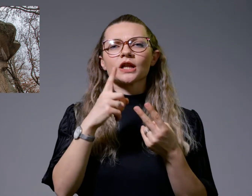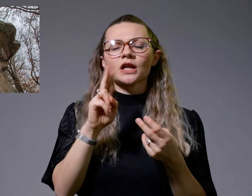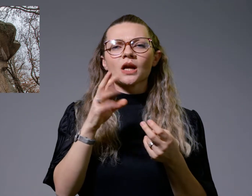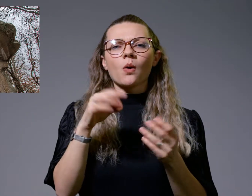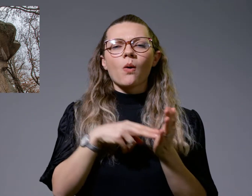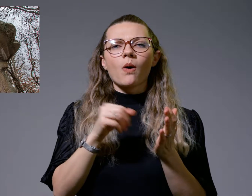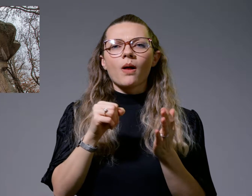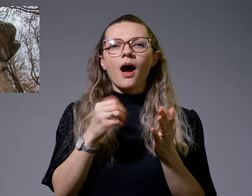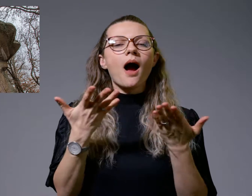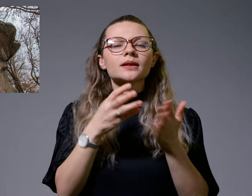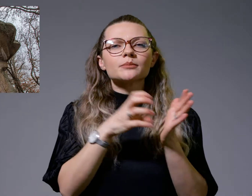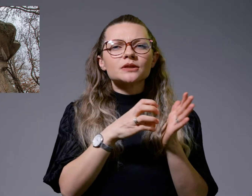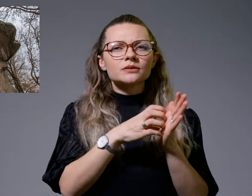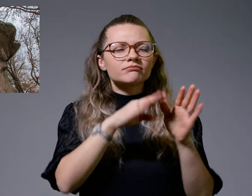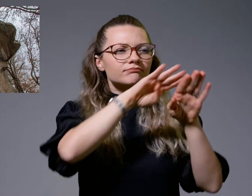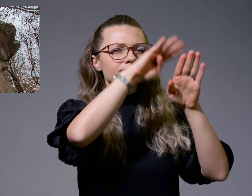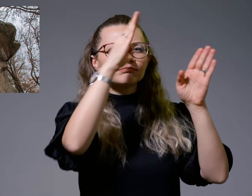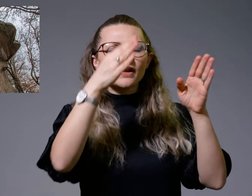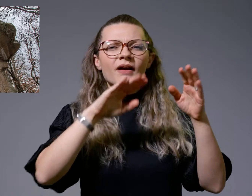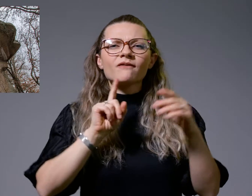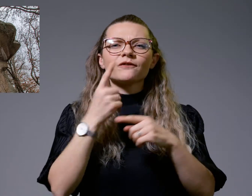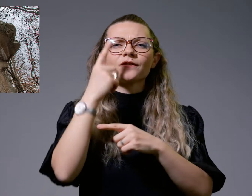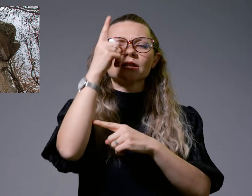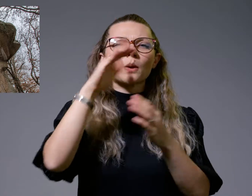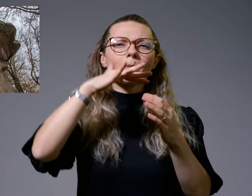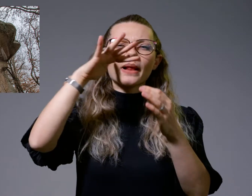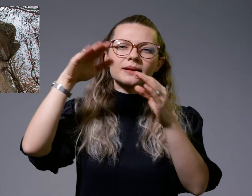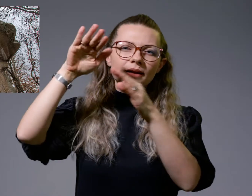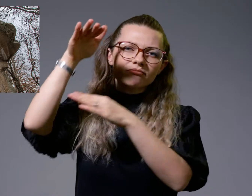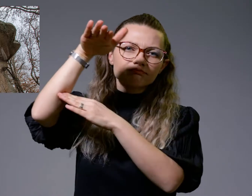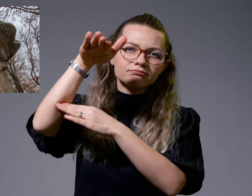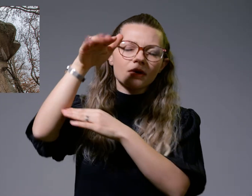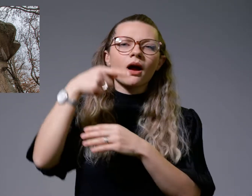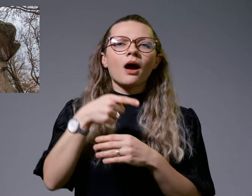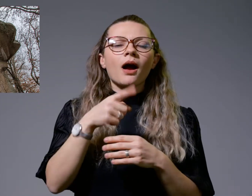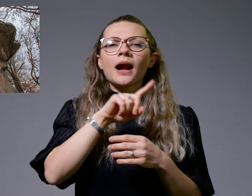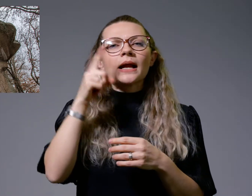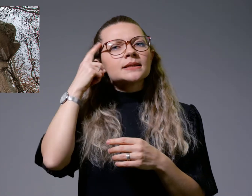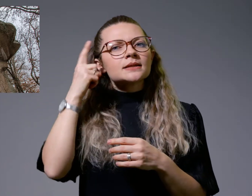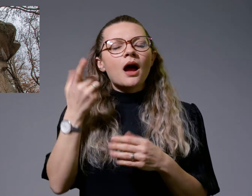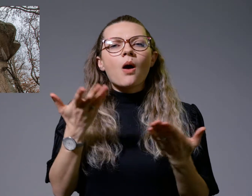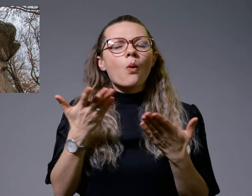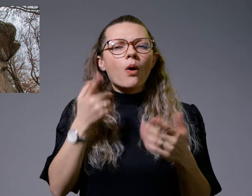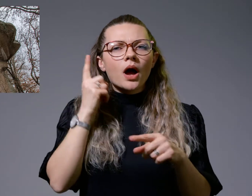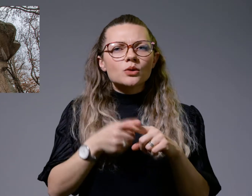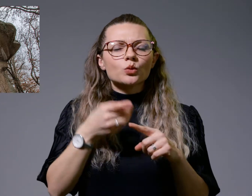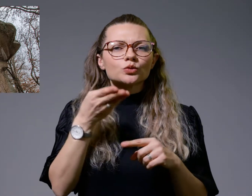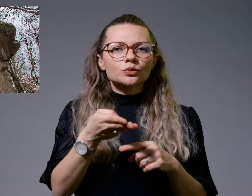стрејата на една висока карпа. Не се знае точно од кога потекнува оваа фреска,